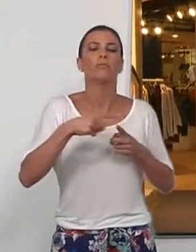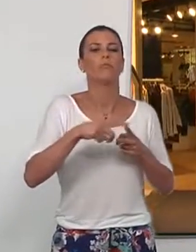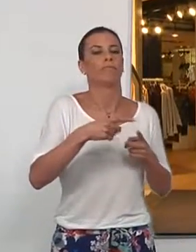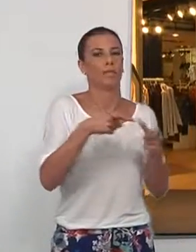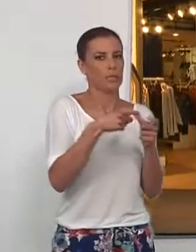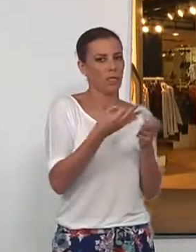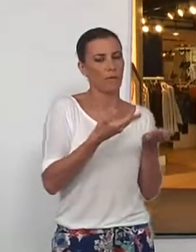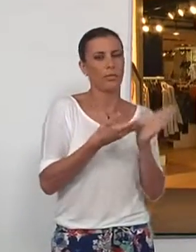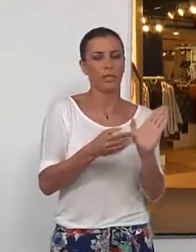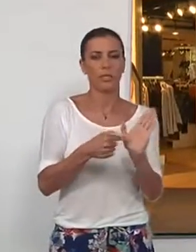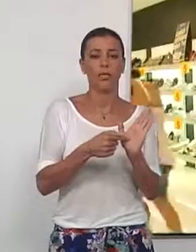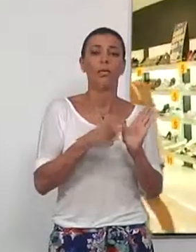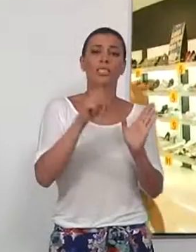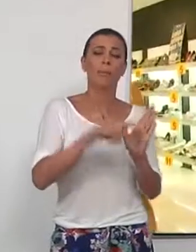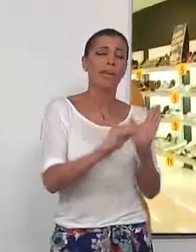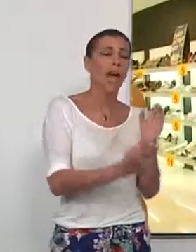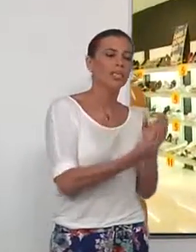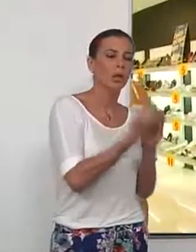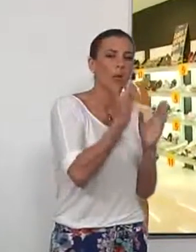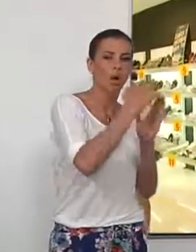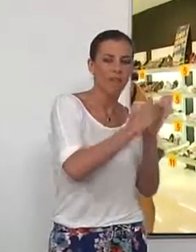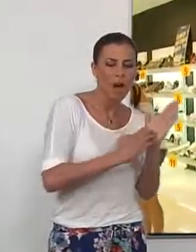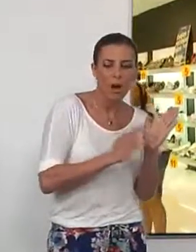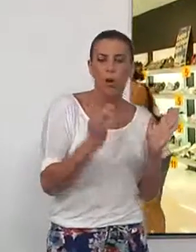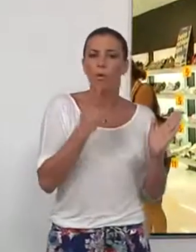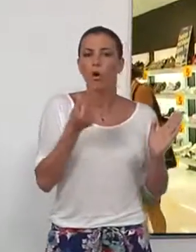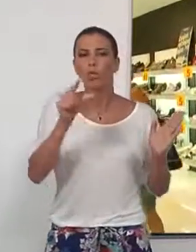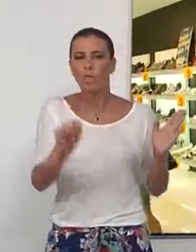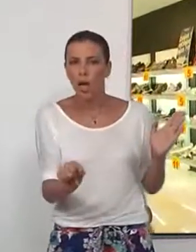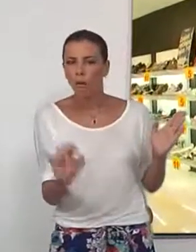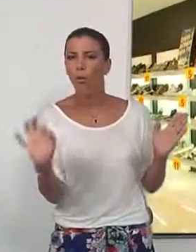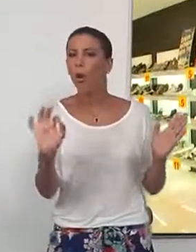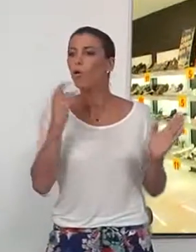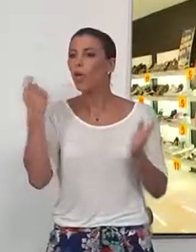confundir los artículos rebajados con los de saldo o los de liquidación.